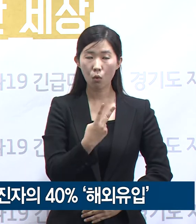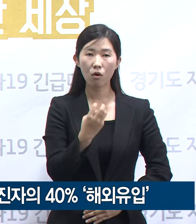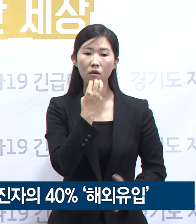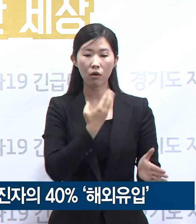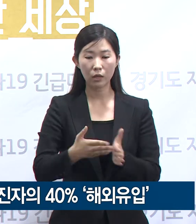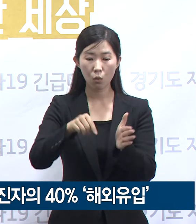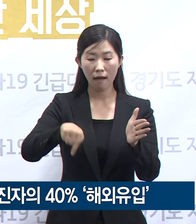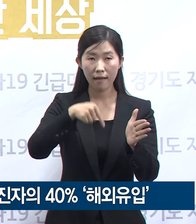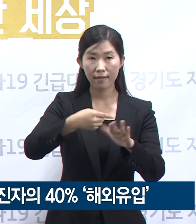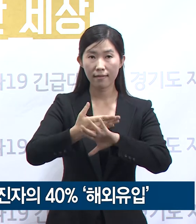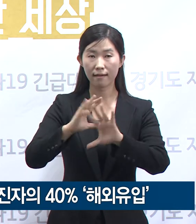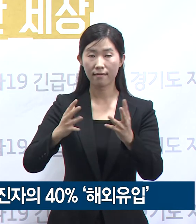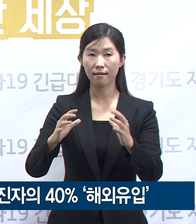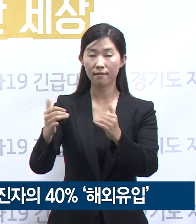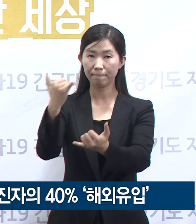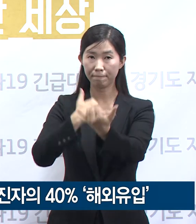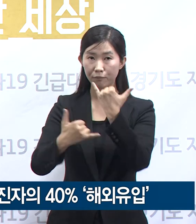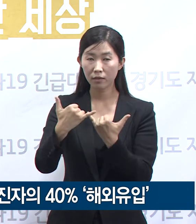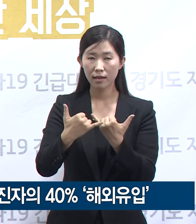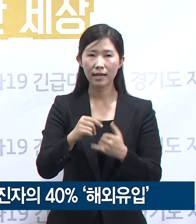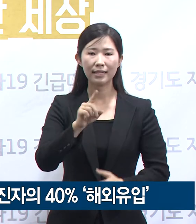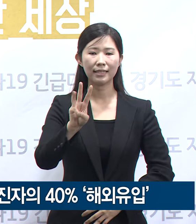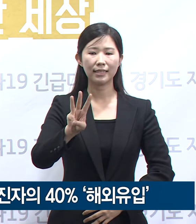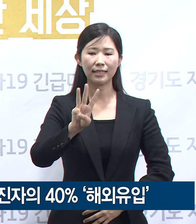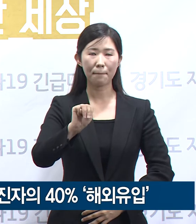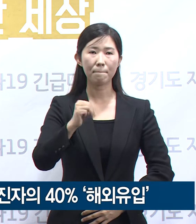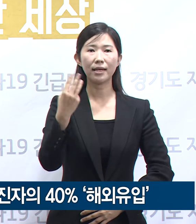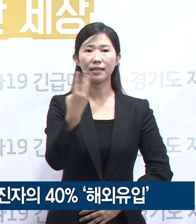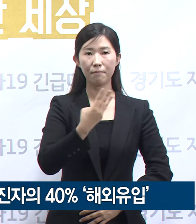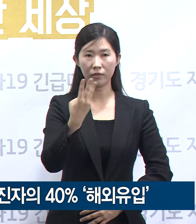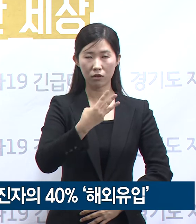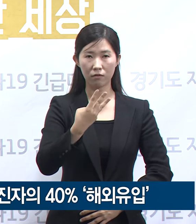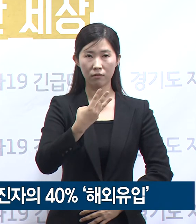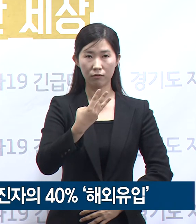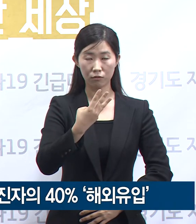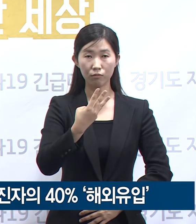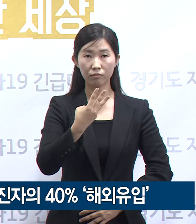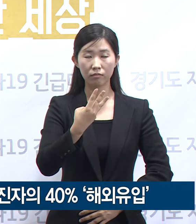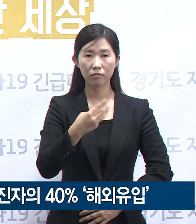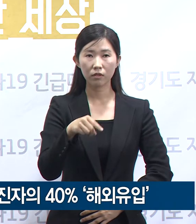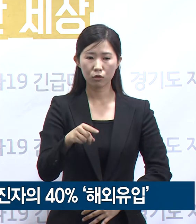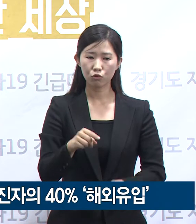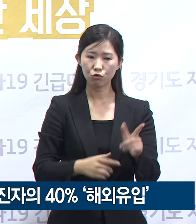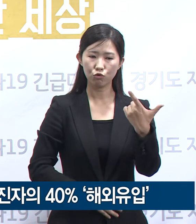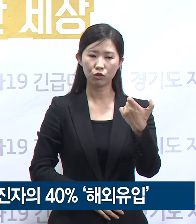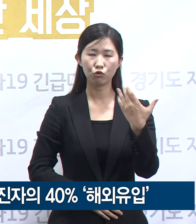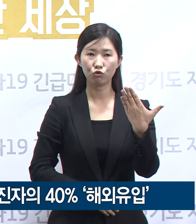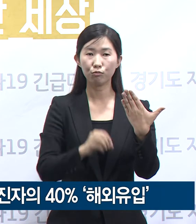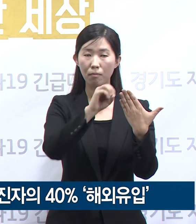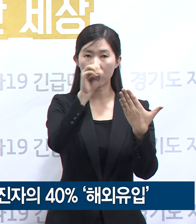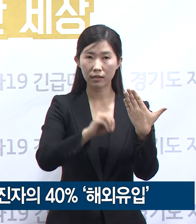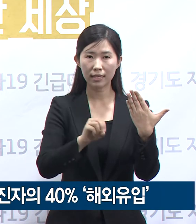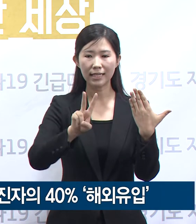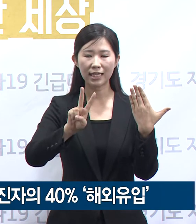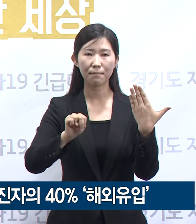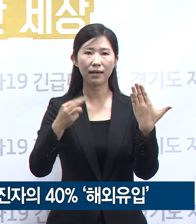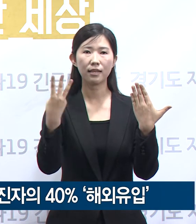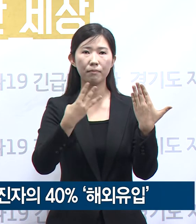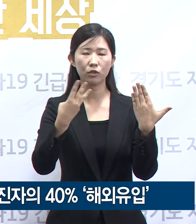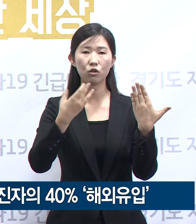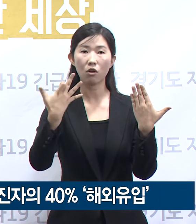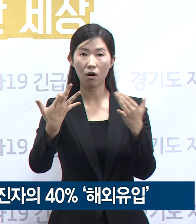해외입국자는 총 33,316명으로 이 중 69%인 23,019명에 대해